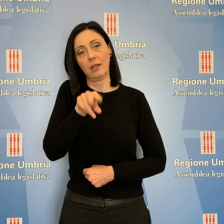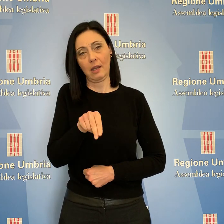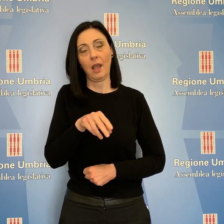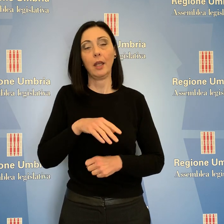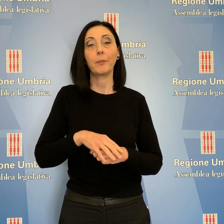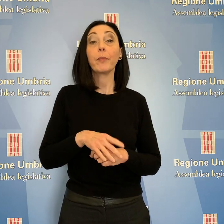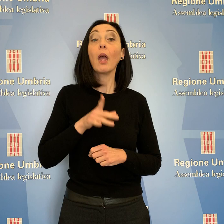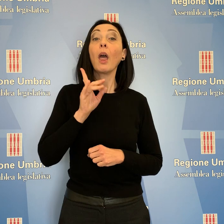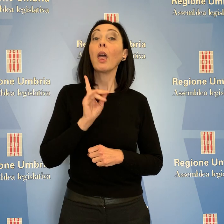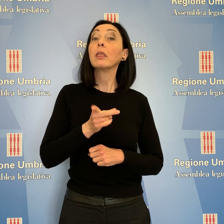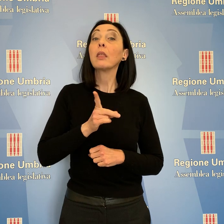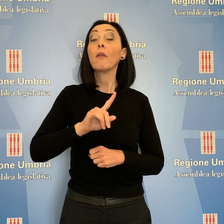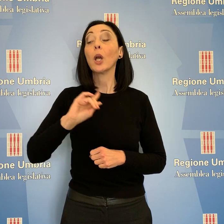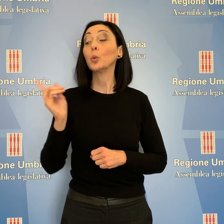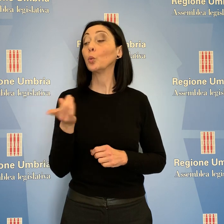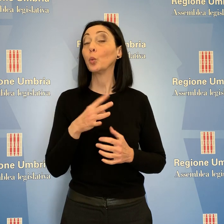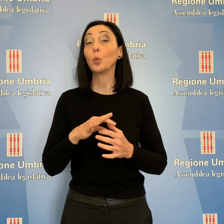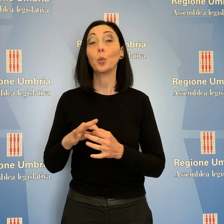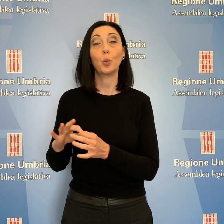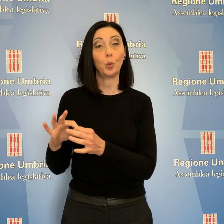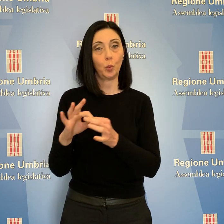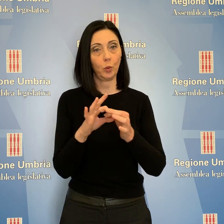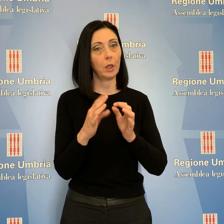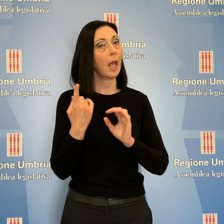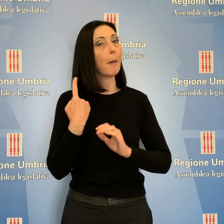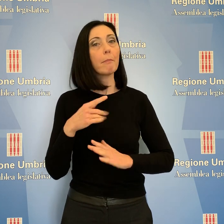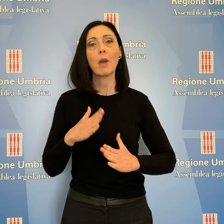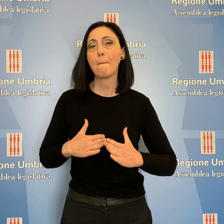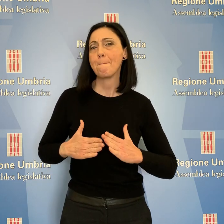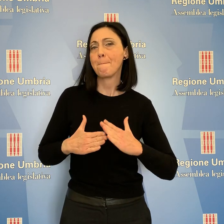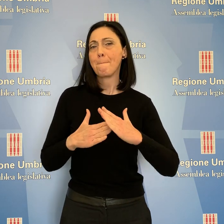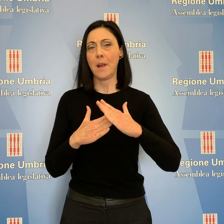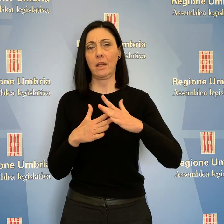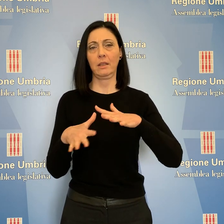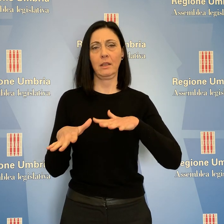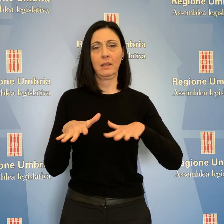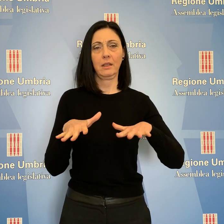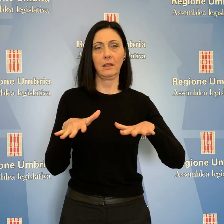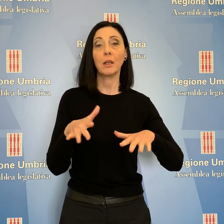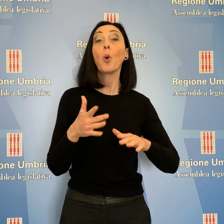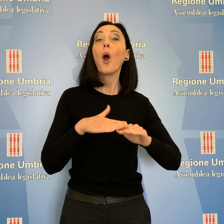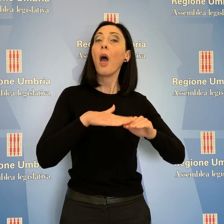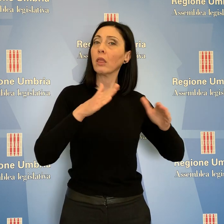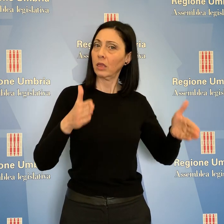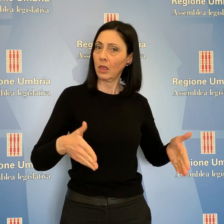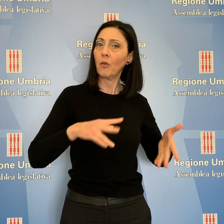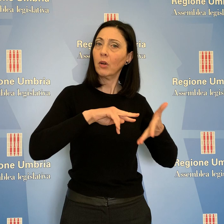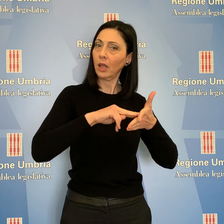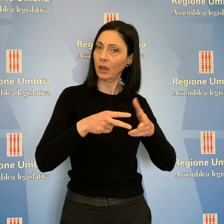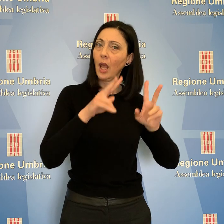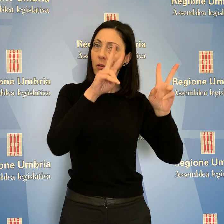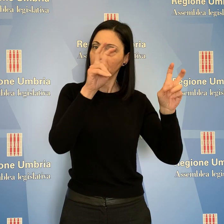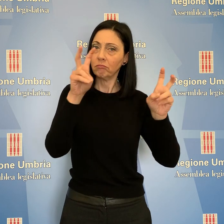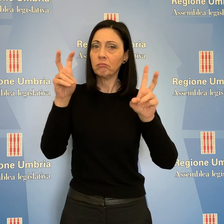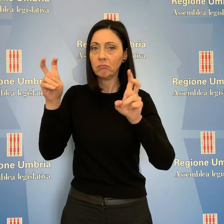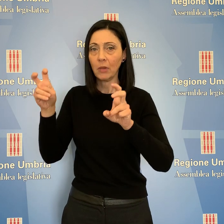Tesei. Dobbiamo essere tutti uniti per ottenere il massimo possibile. Ci saranno tavoli tecnici tematici con i singoli